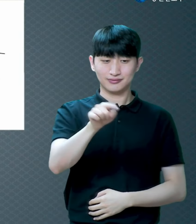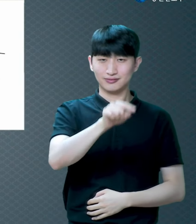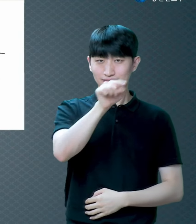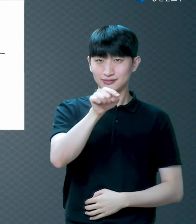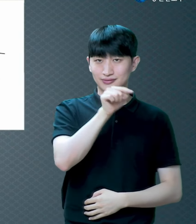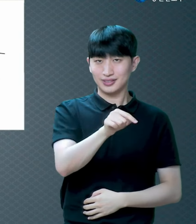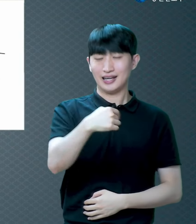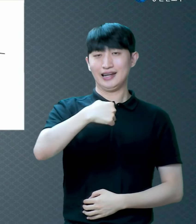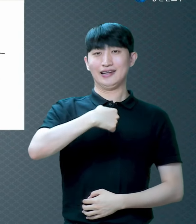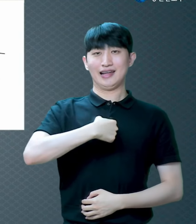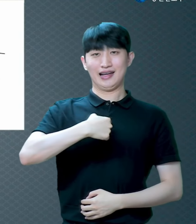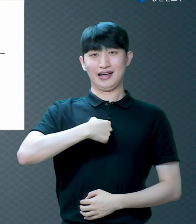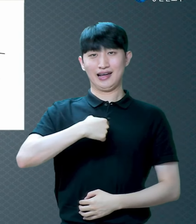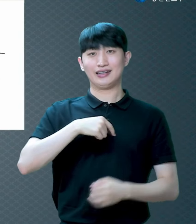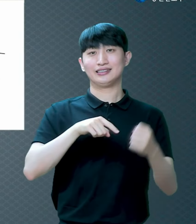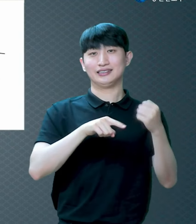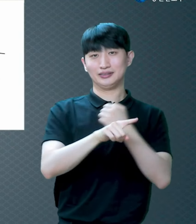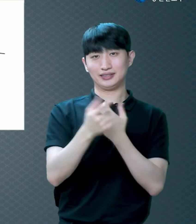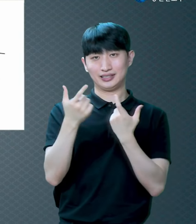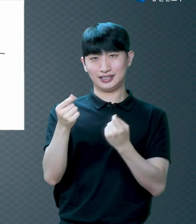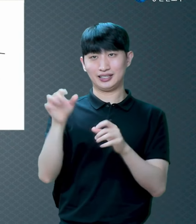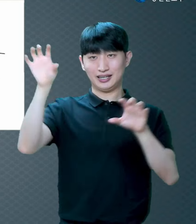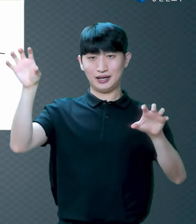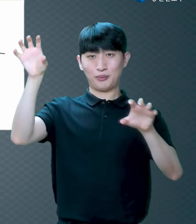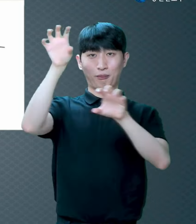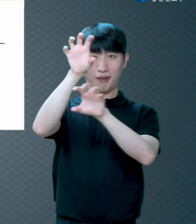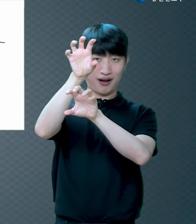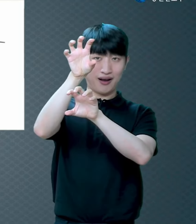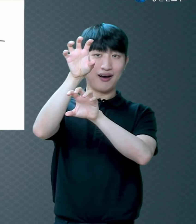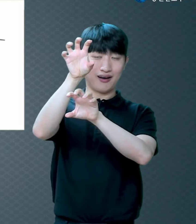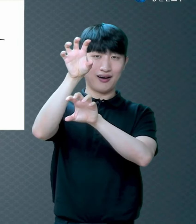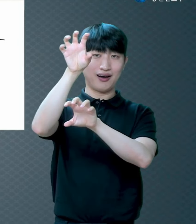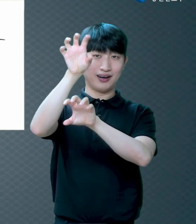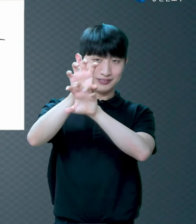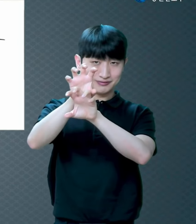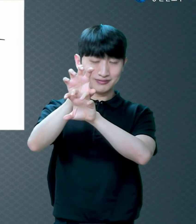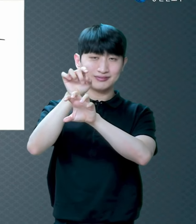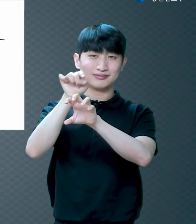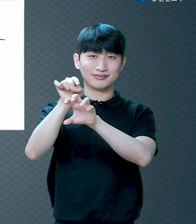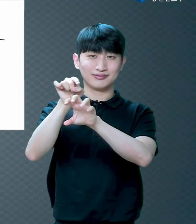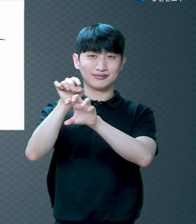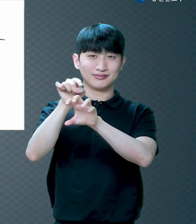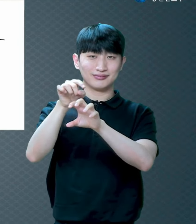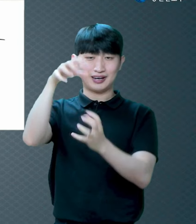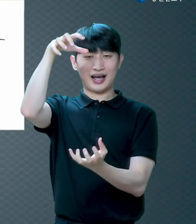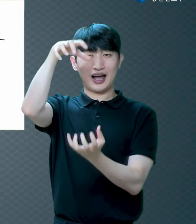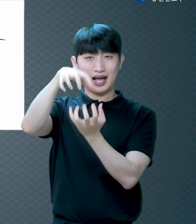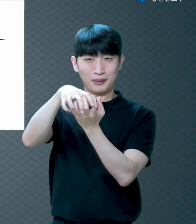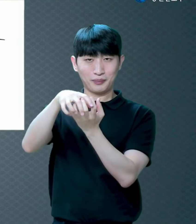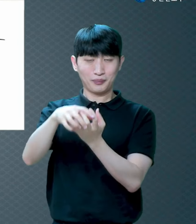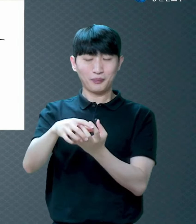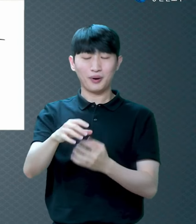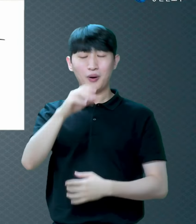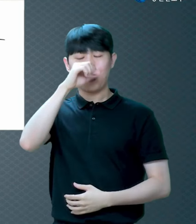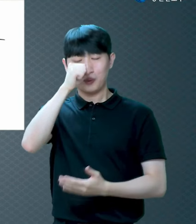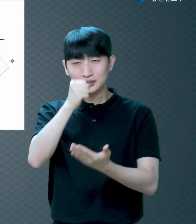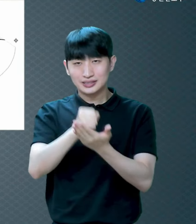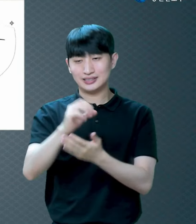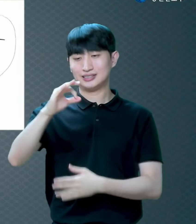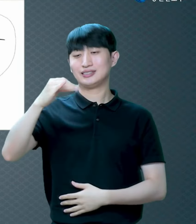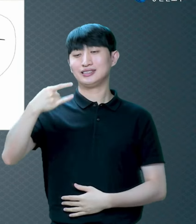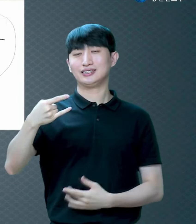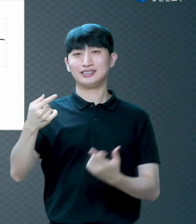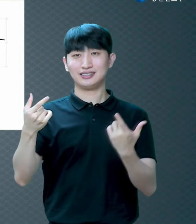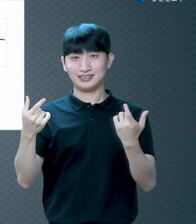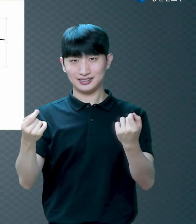두 개 한자가 섞여서 하나가 됐는데 그러니까 의가